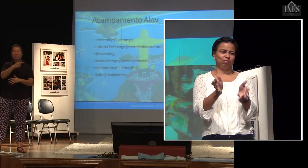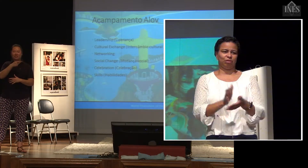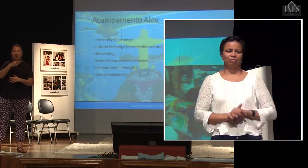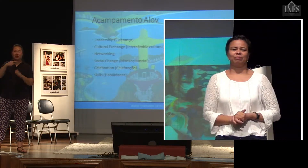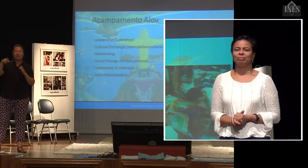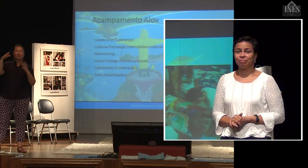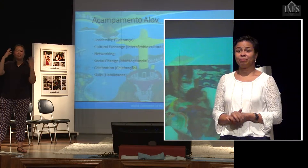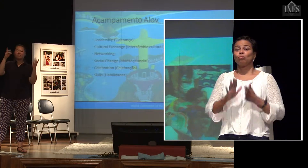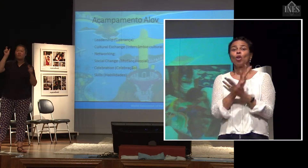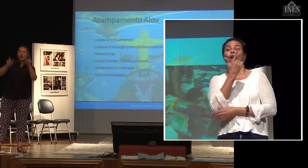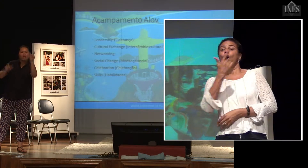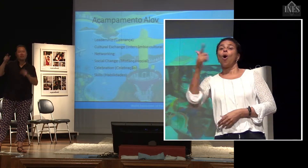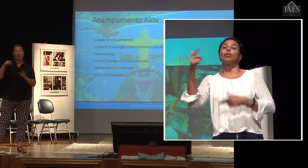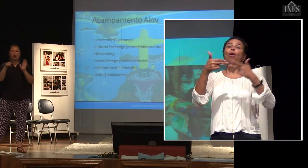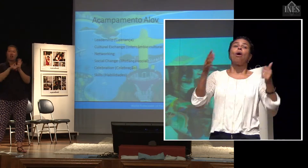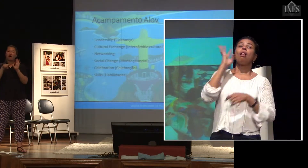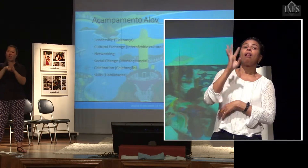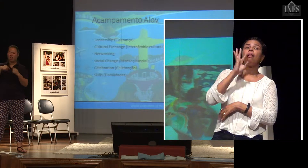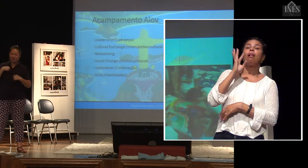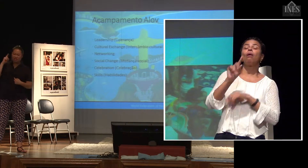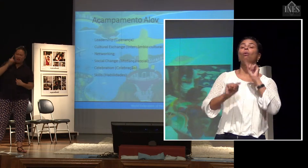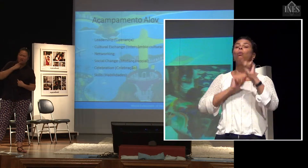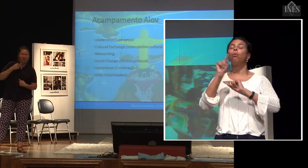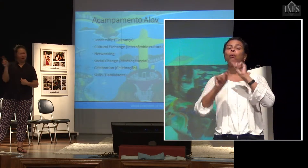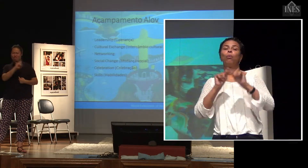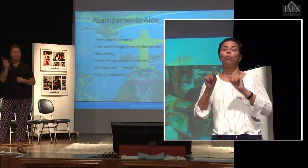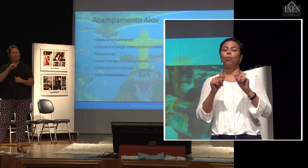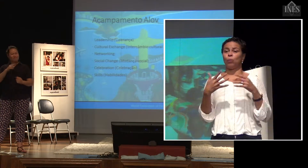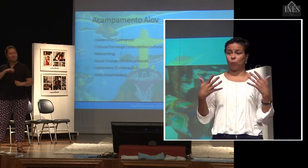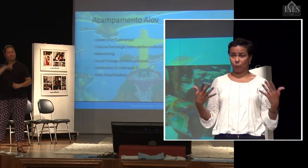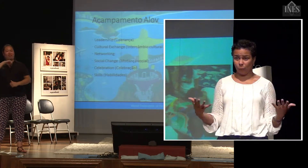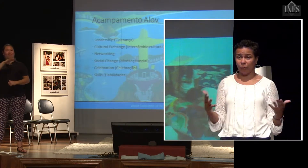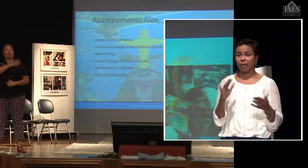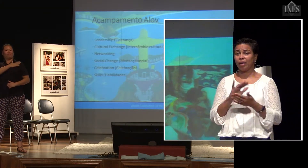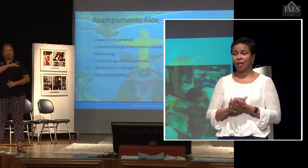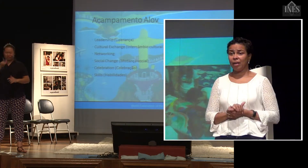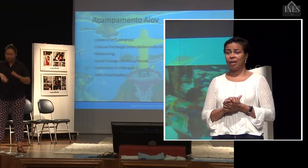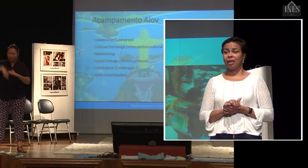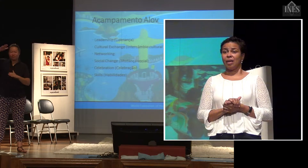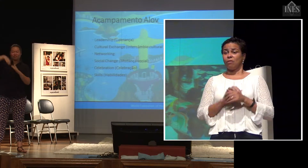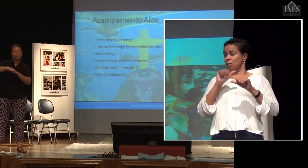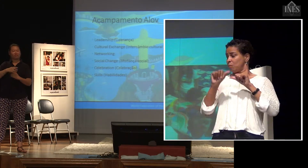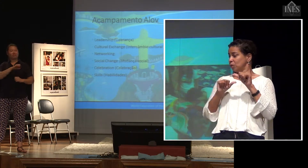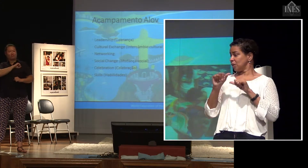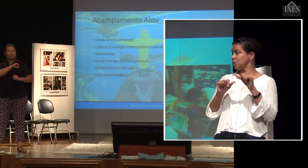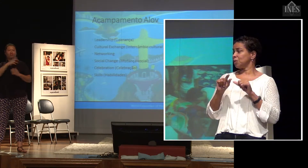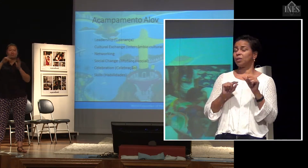Outra coisa também muito legal são as mudanças sociais, que a gente falou um pouco, um pouco também muito